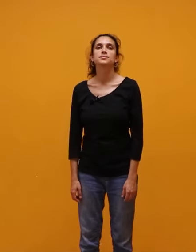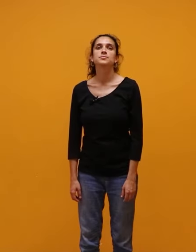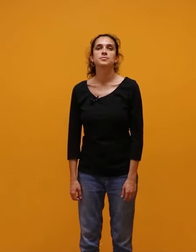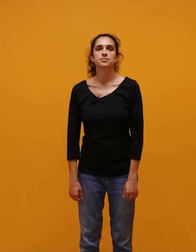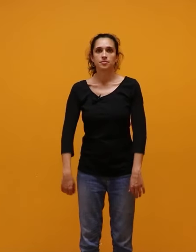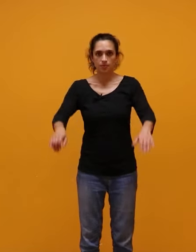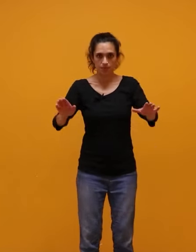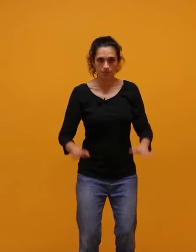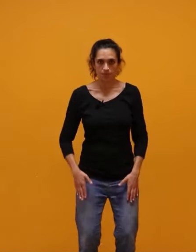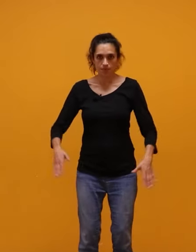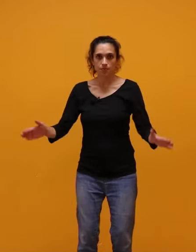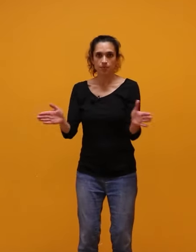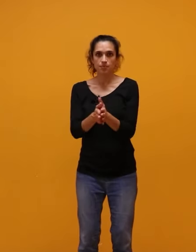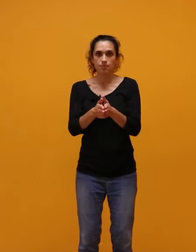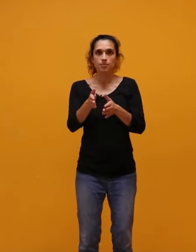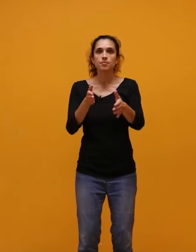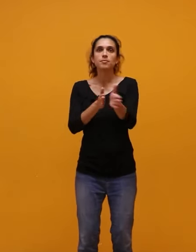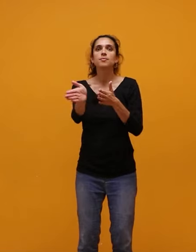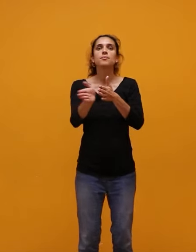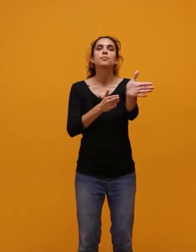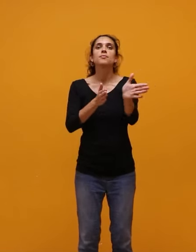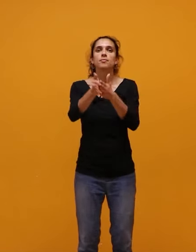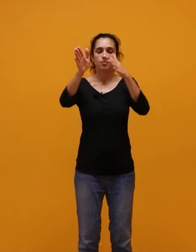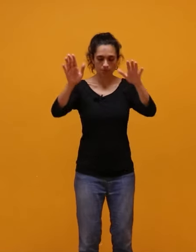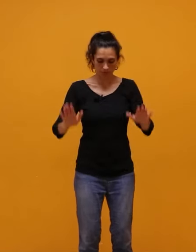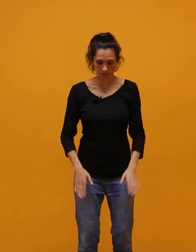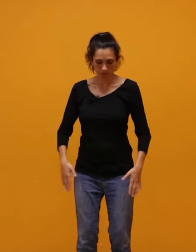Jo vull jugar